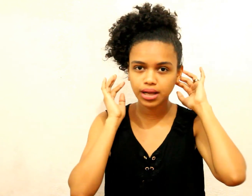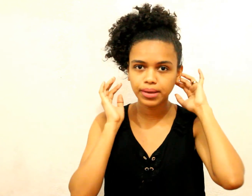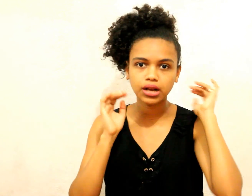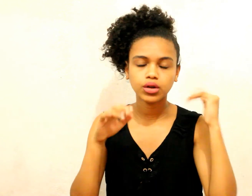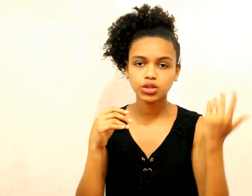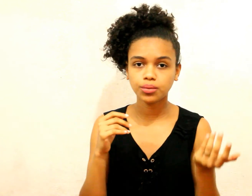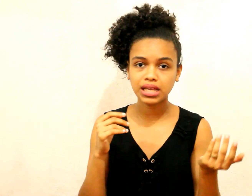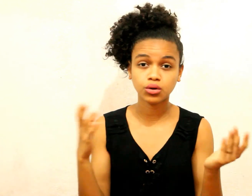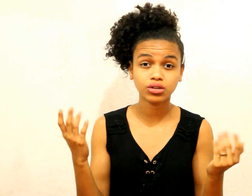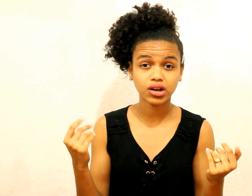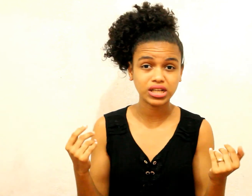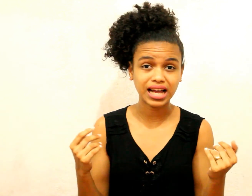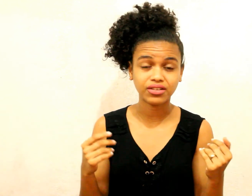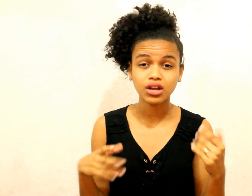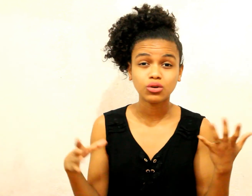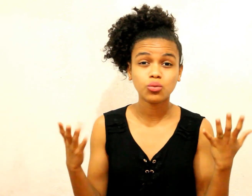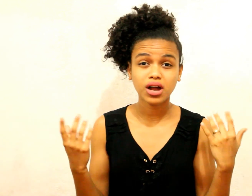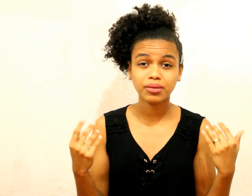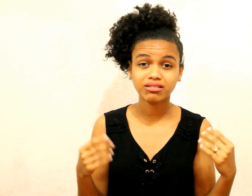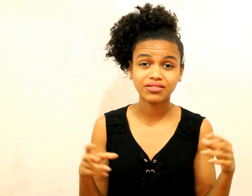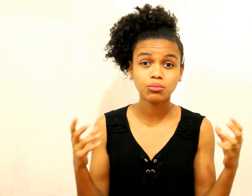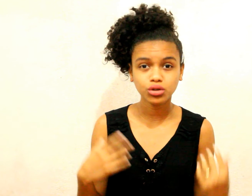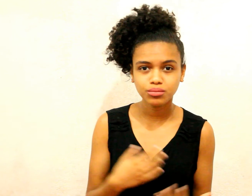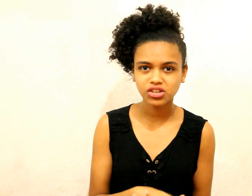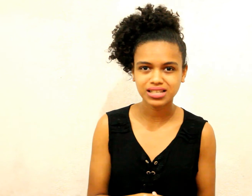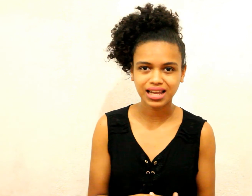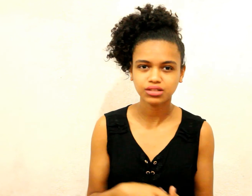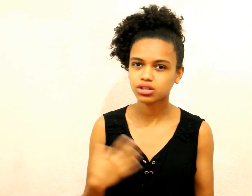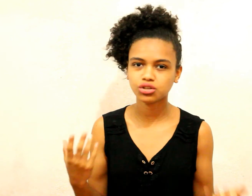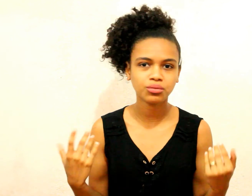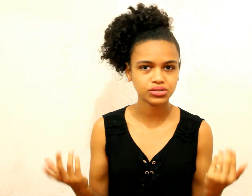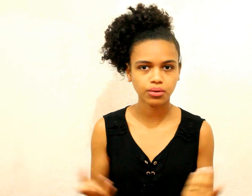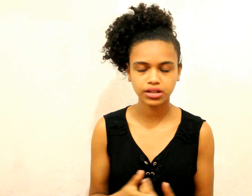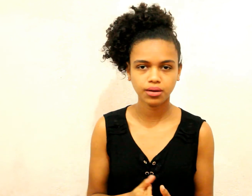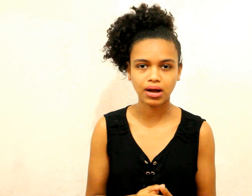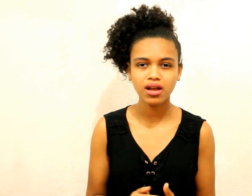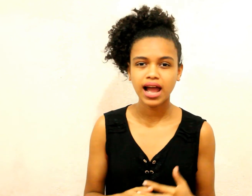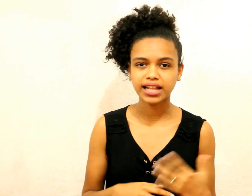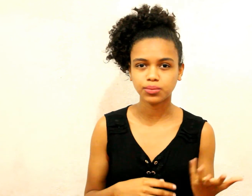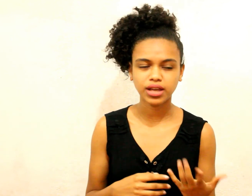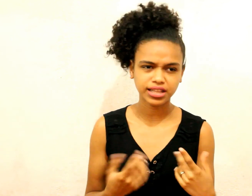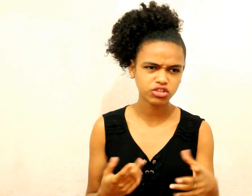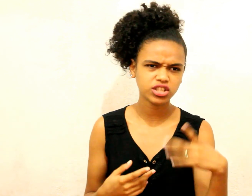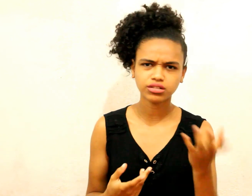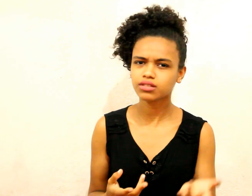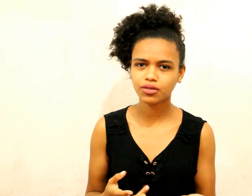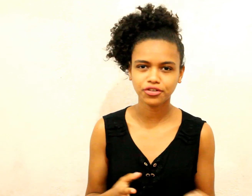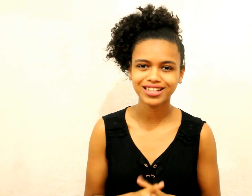cabelo E dormia Então quando eu acordava O meu cabelo tava muito Muitamente ressecado Que se eu dormisse com ele normal Até porque até hoje em dia Eu não tenho uma fronha de